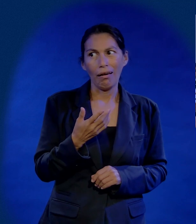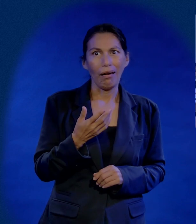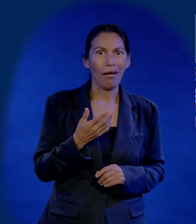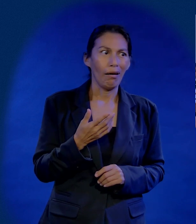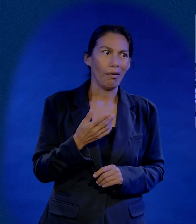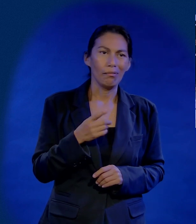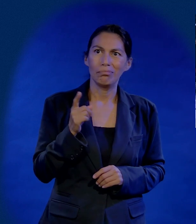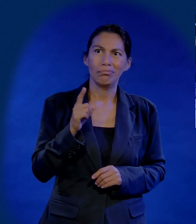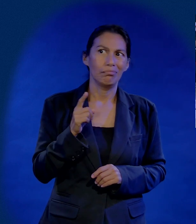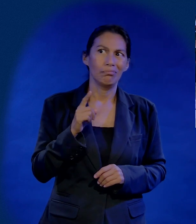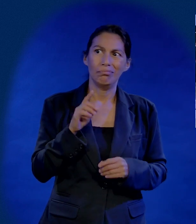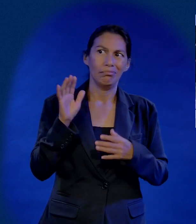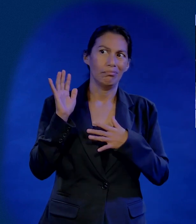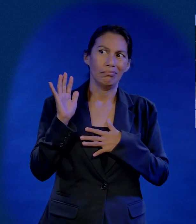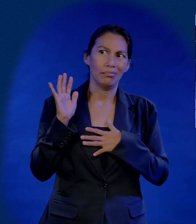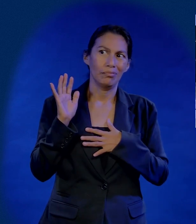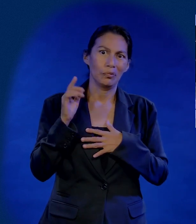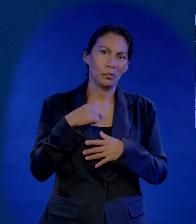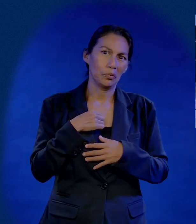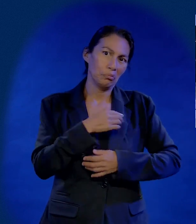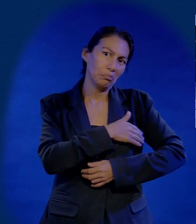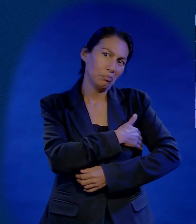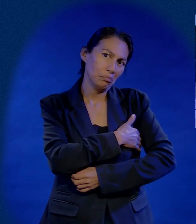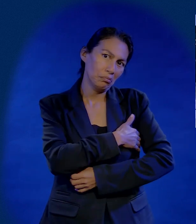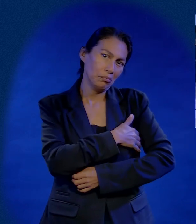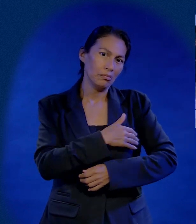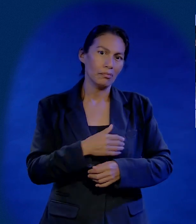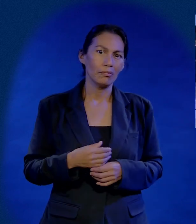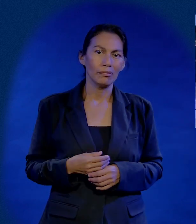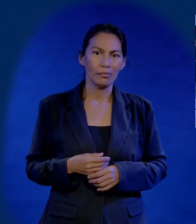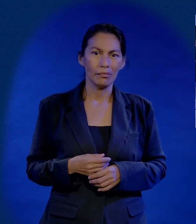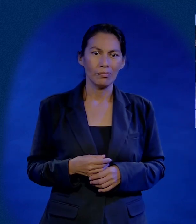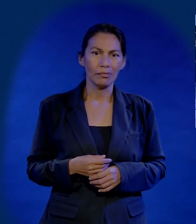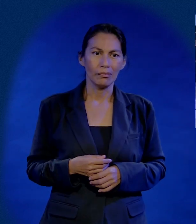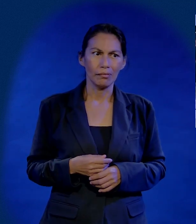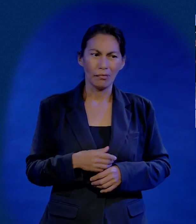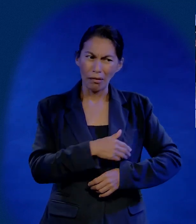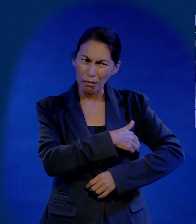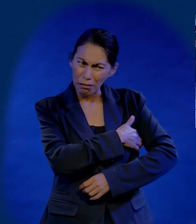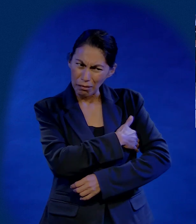Y ya le dijimos que había de comer. Dice, no, yo no lo prometo. Yo la guardo.